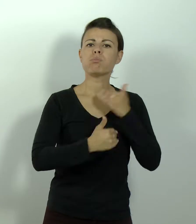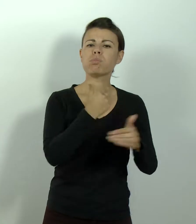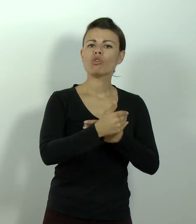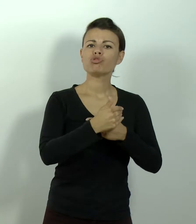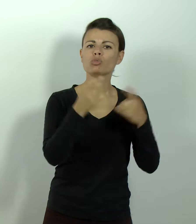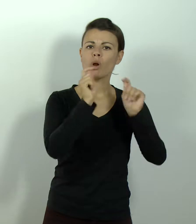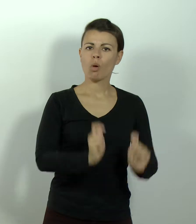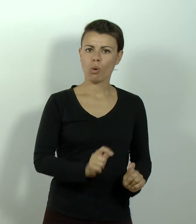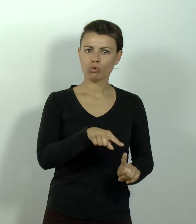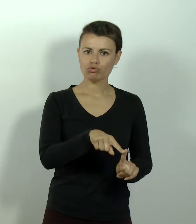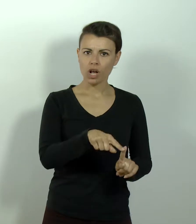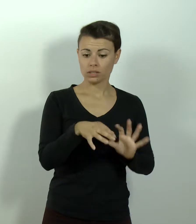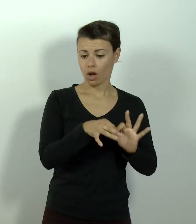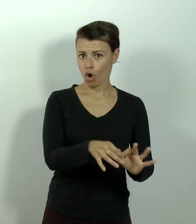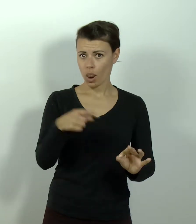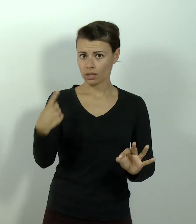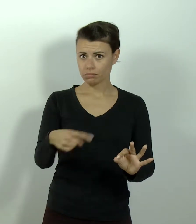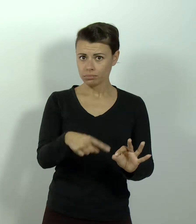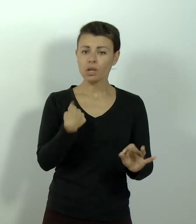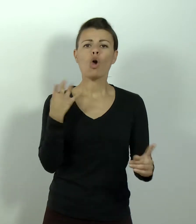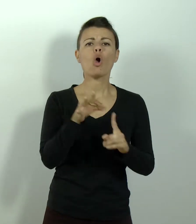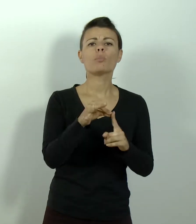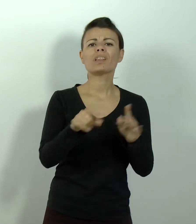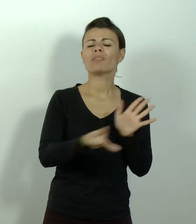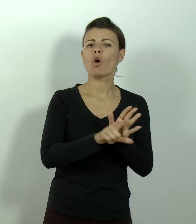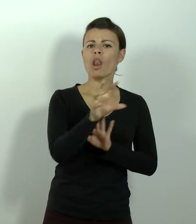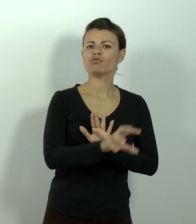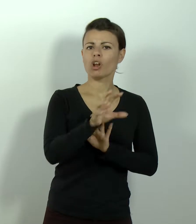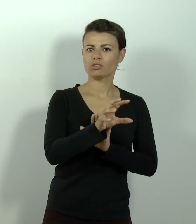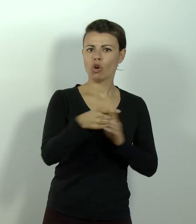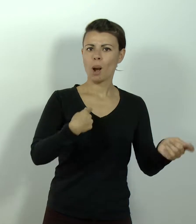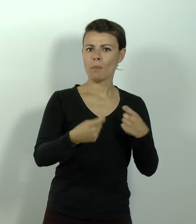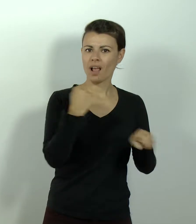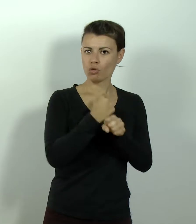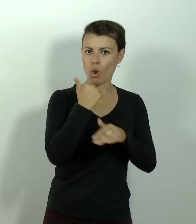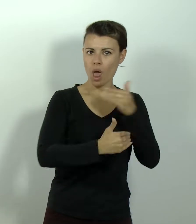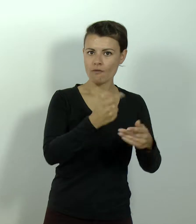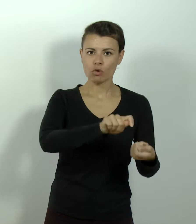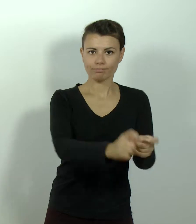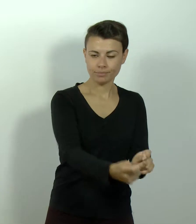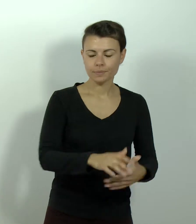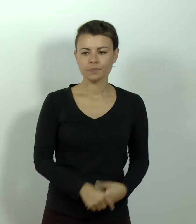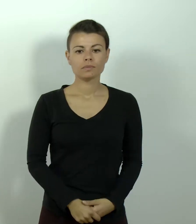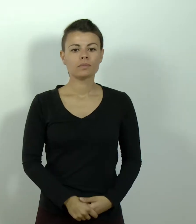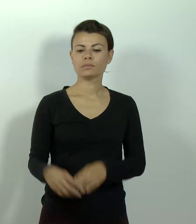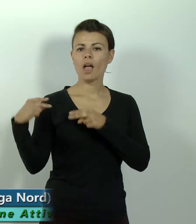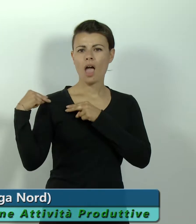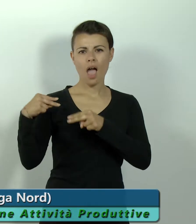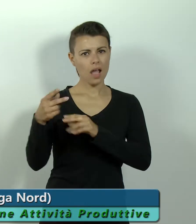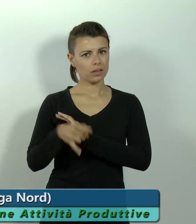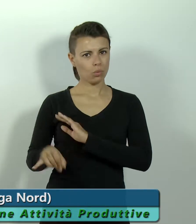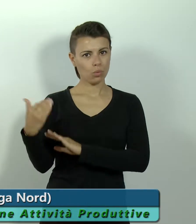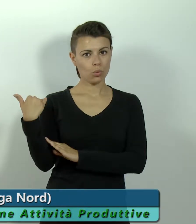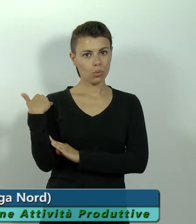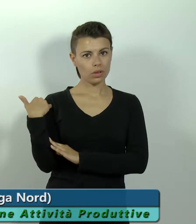'urgenza del provvedimento che si propone di modificare la legge regionale sul mercato del lavoro. Finalmente dopo questi ultimi